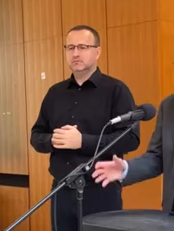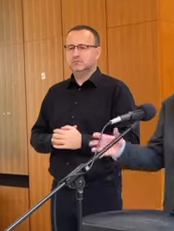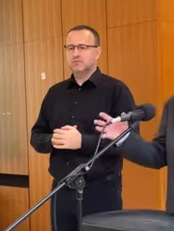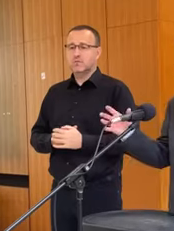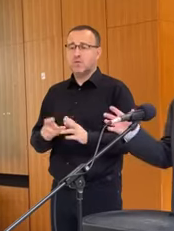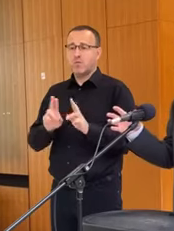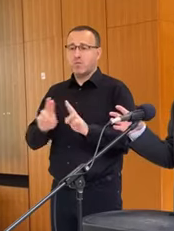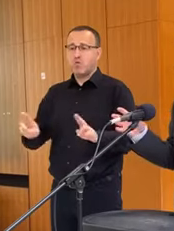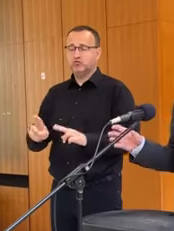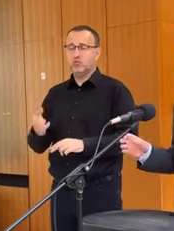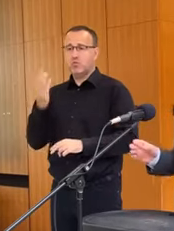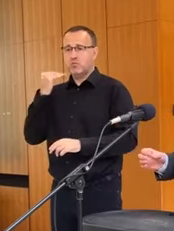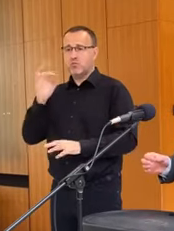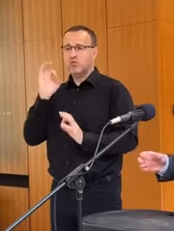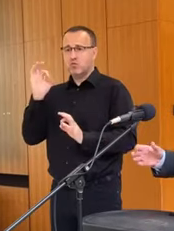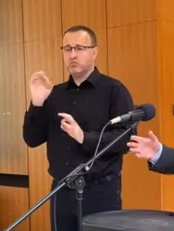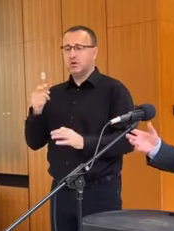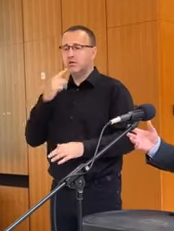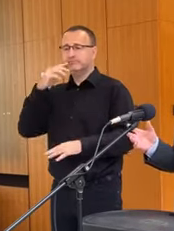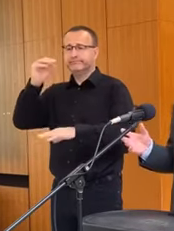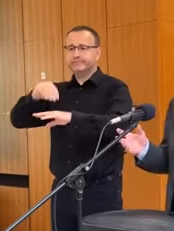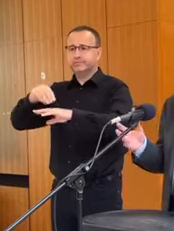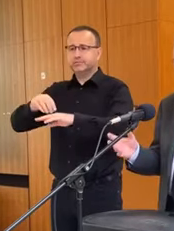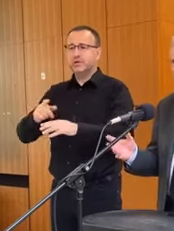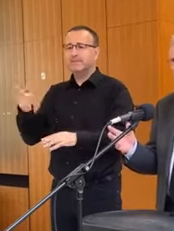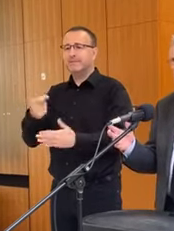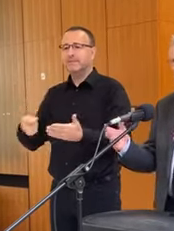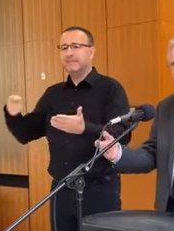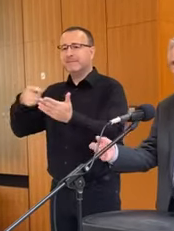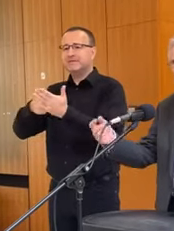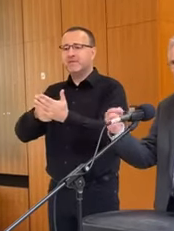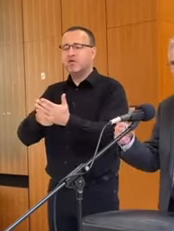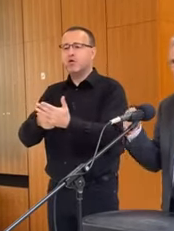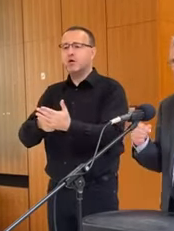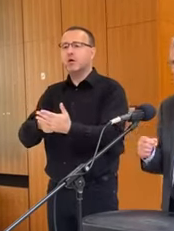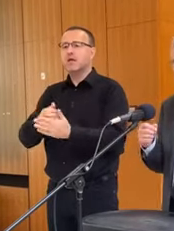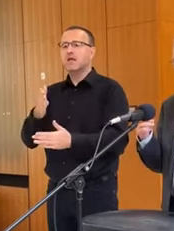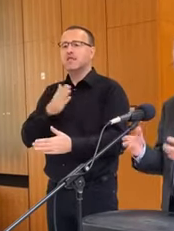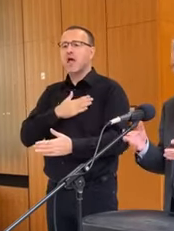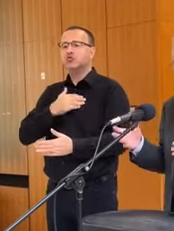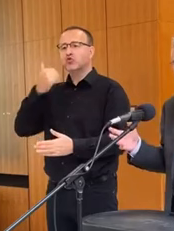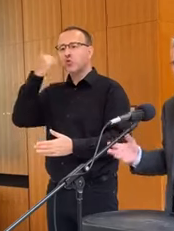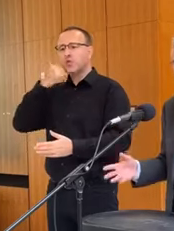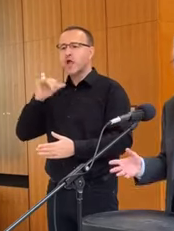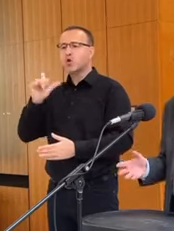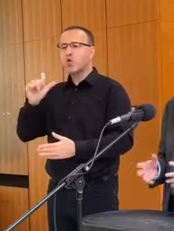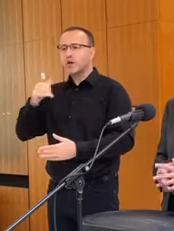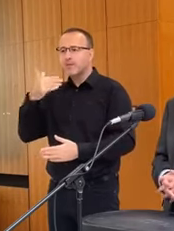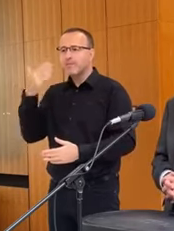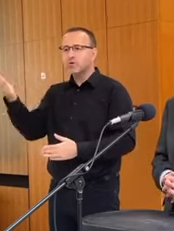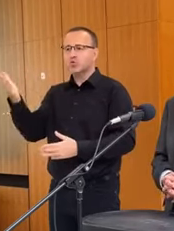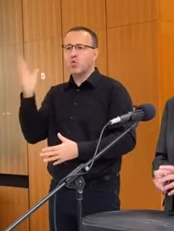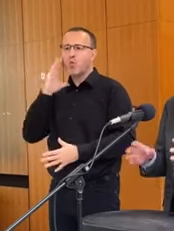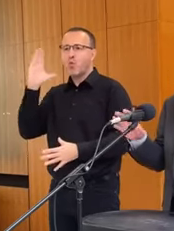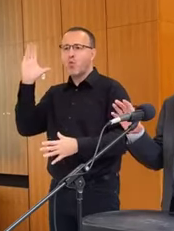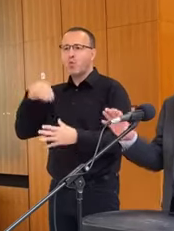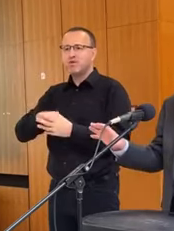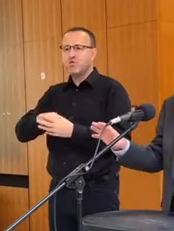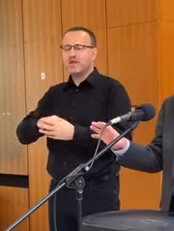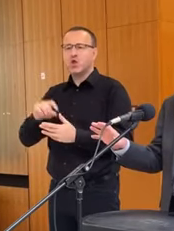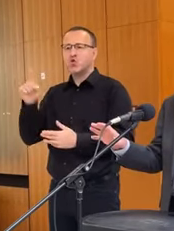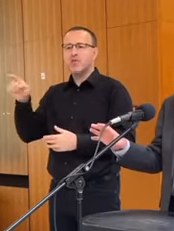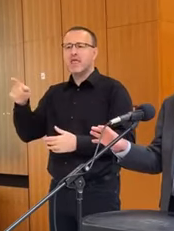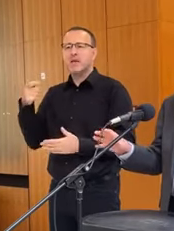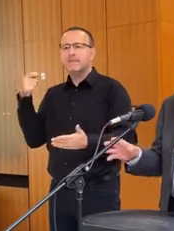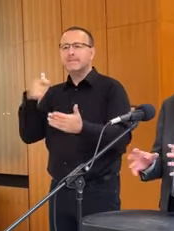Možno by bolo dobre zdôrazniť, že ide o príspevky, ktoré sa dávajú našim ľuďom, ktorí poskytujú ubytovanie. Toto nie sú